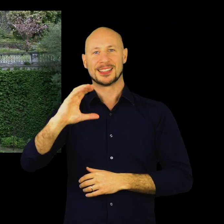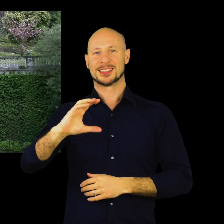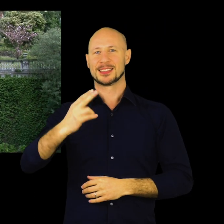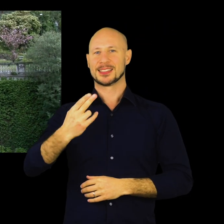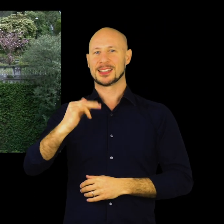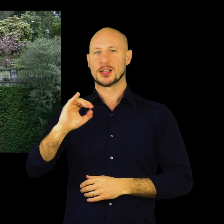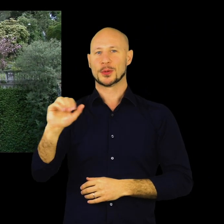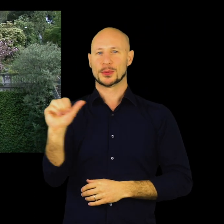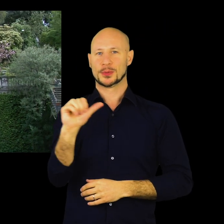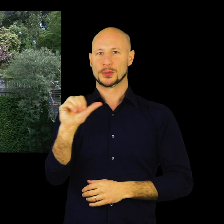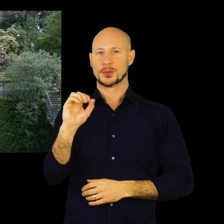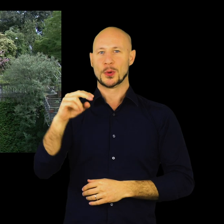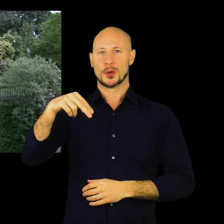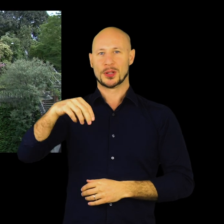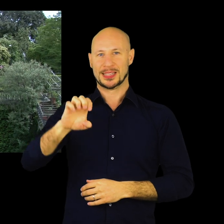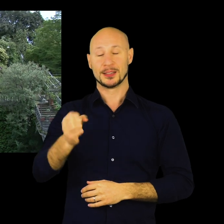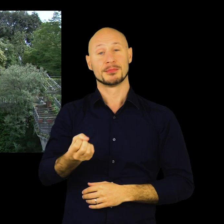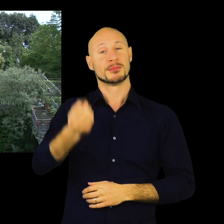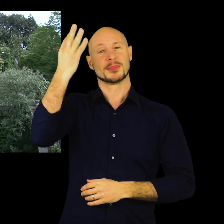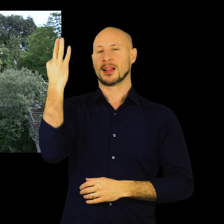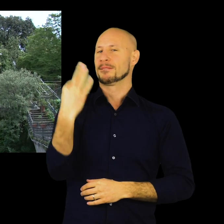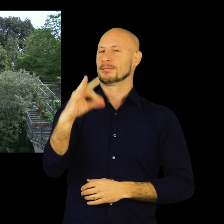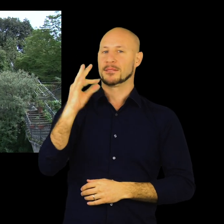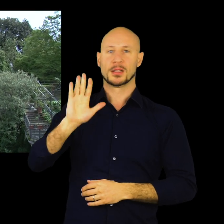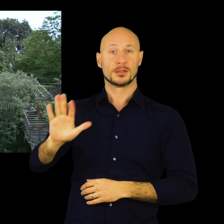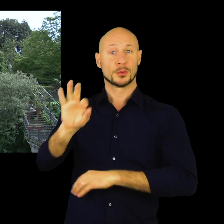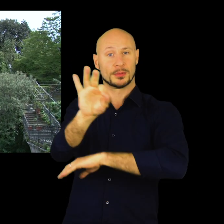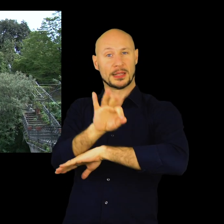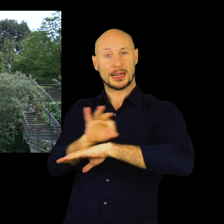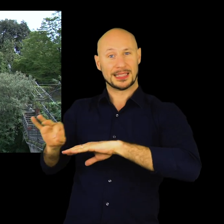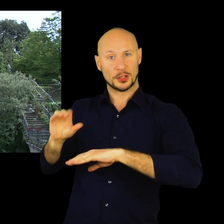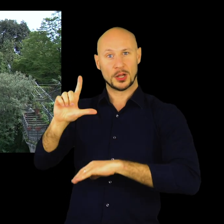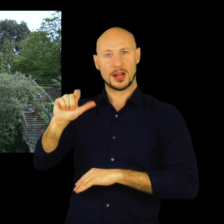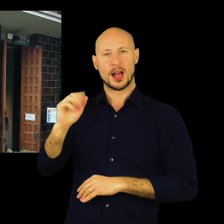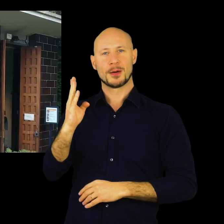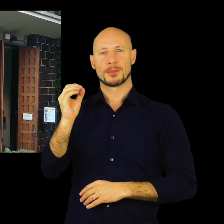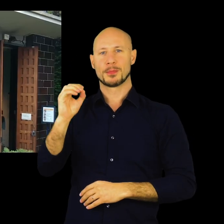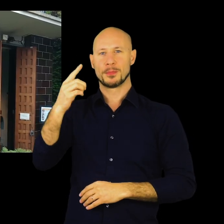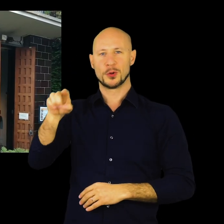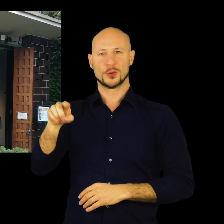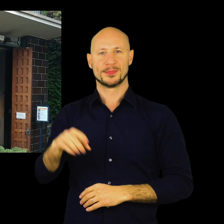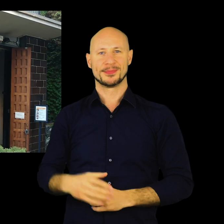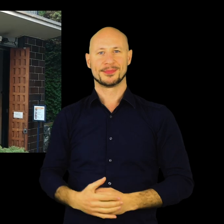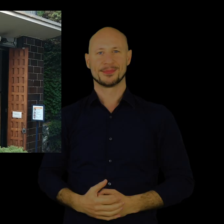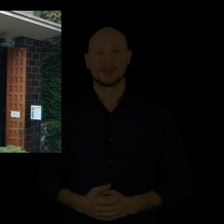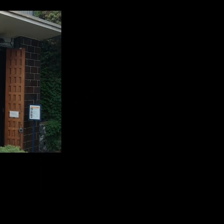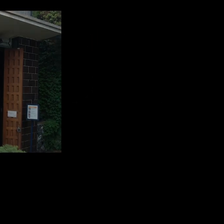sul cucucciolo della collina è presente anche il Museo d'Arte Orientale e d'Ordo Piossone, capolavoro dell'architetto Labò.